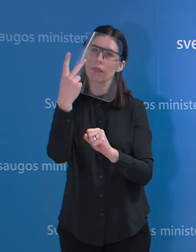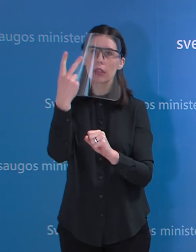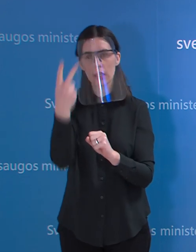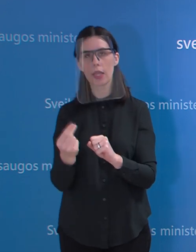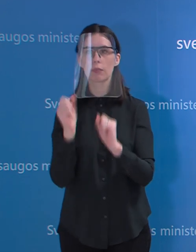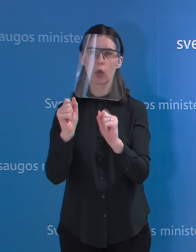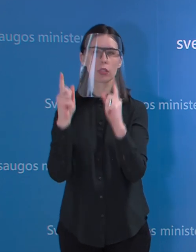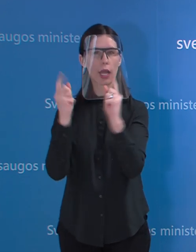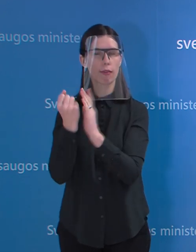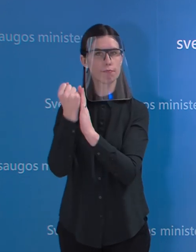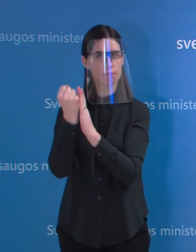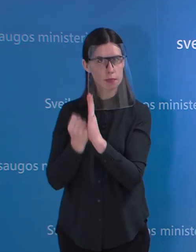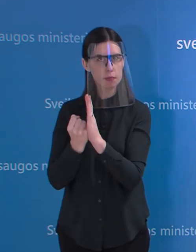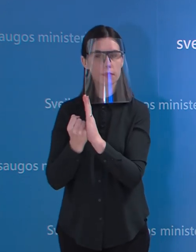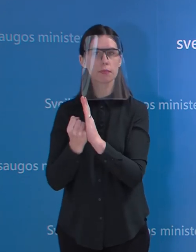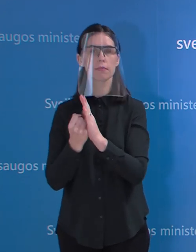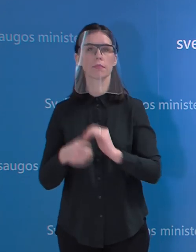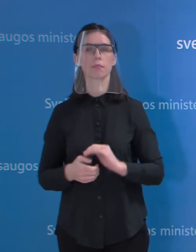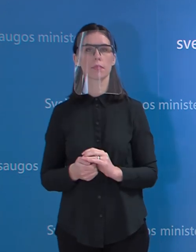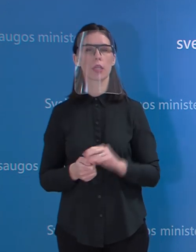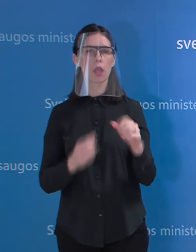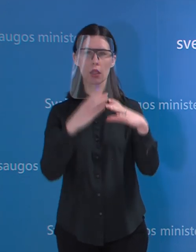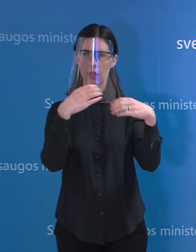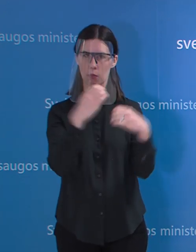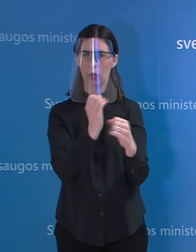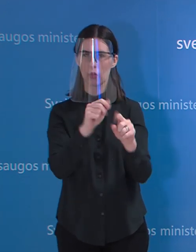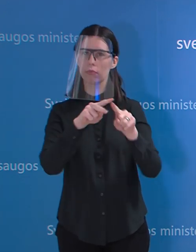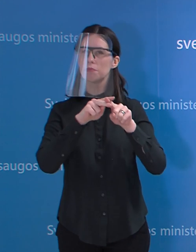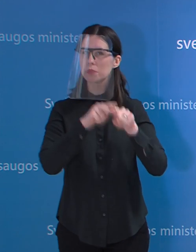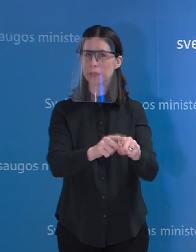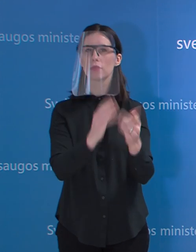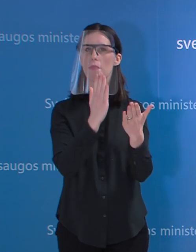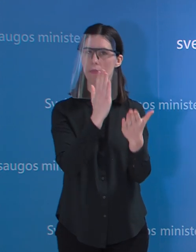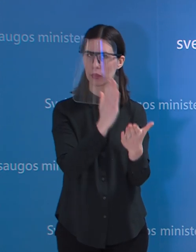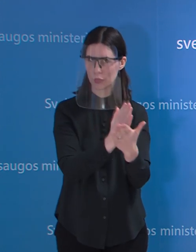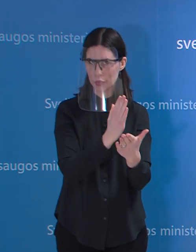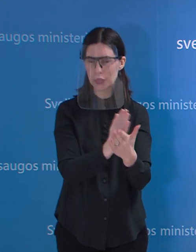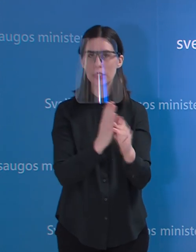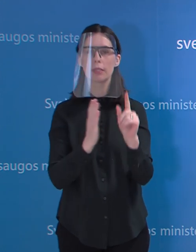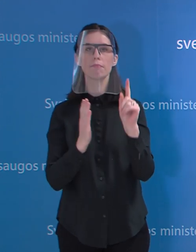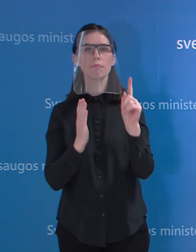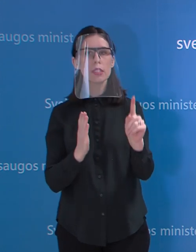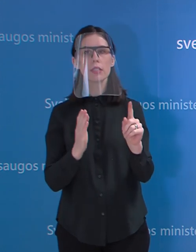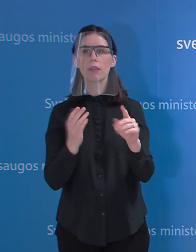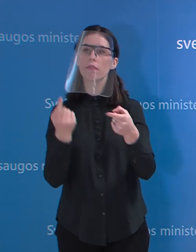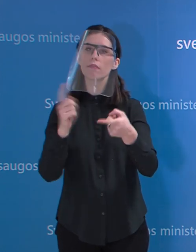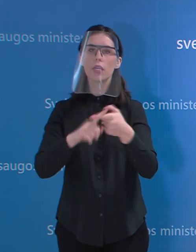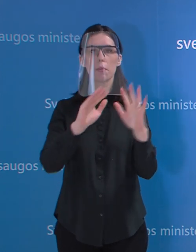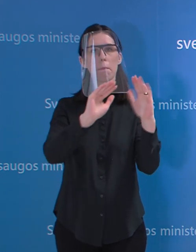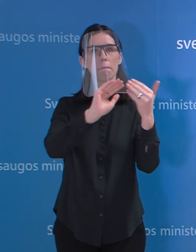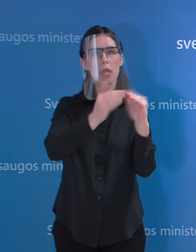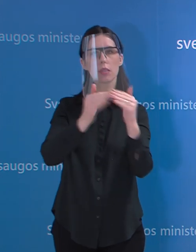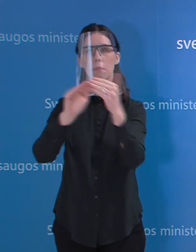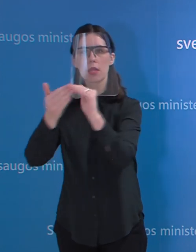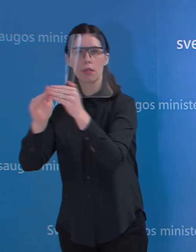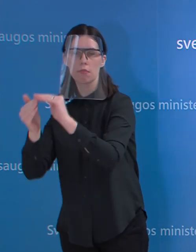laboratorijos pirmiausiai užkrovinėja pacientų mėginius. Išsidėstimas yra netoligus, nes kiekvienam mieste yra skirtingi